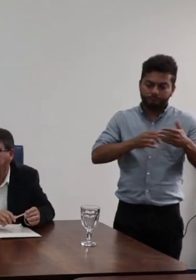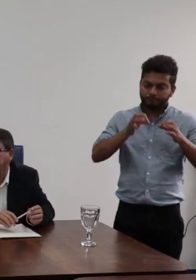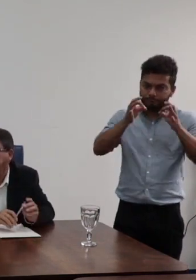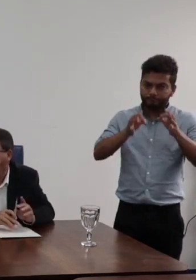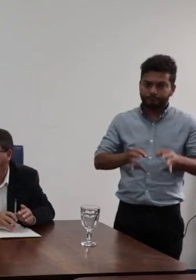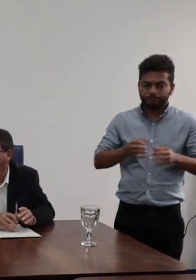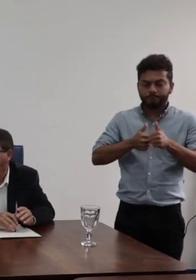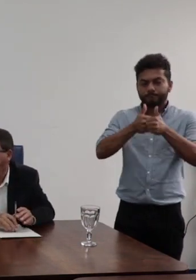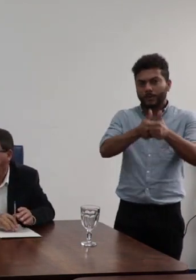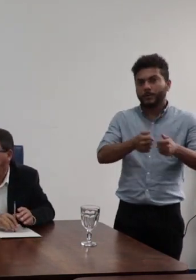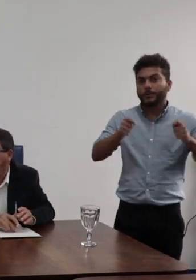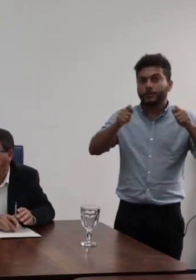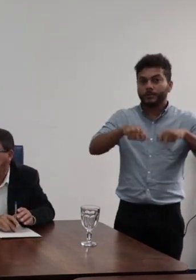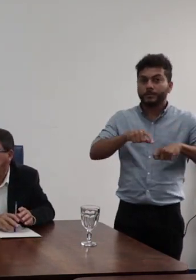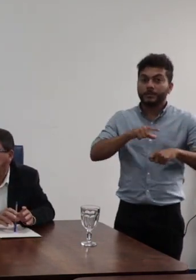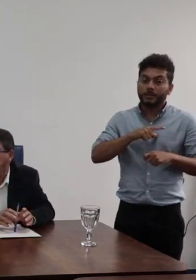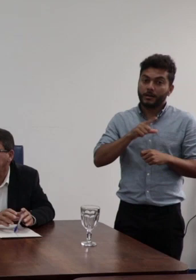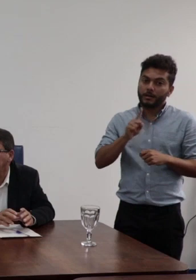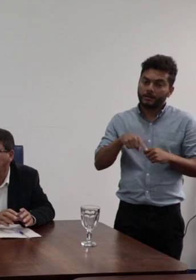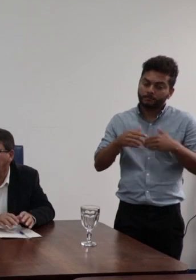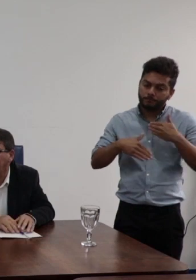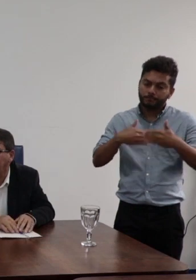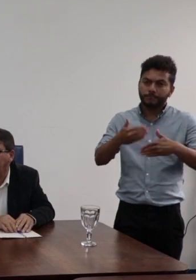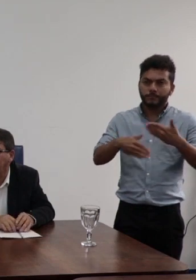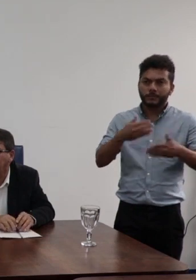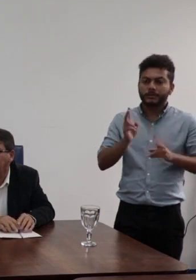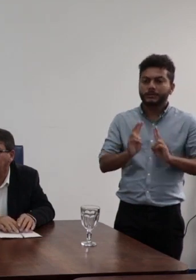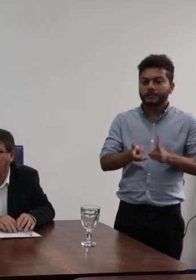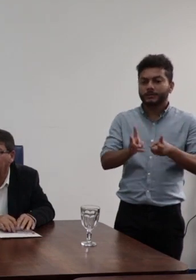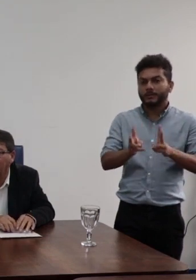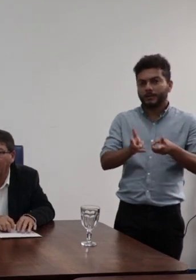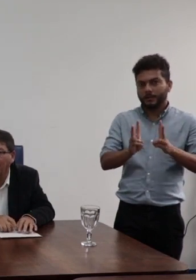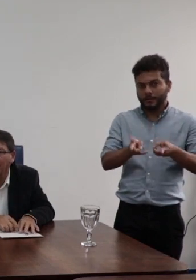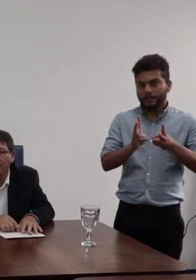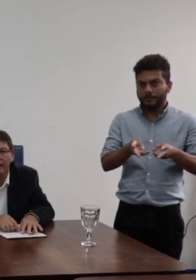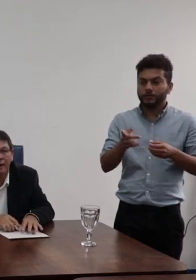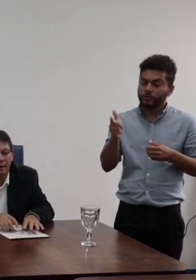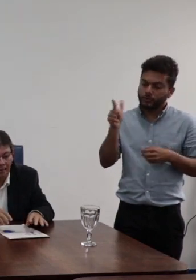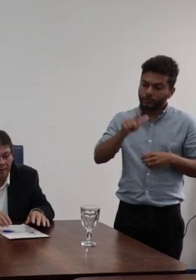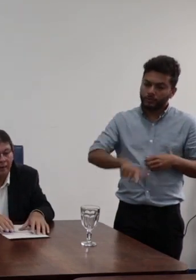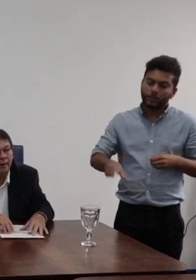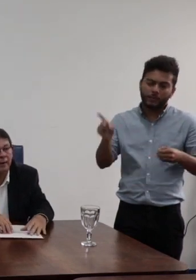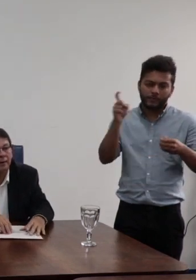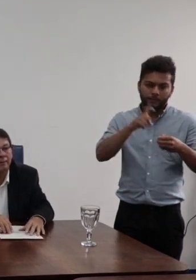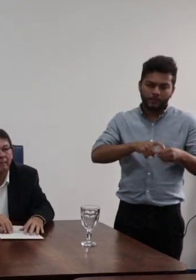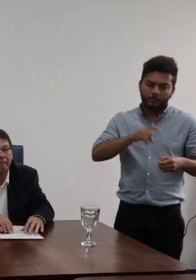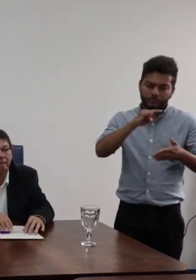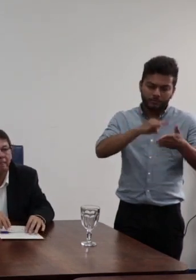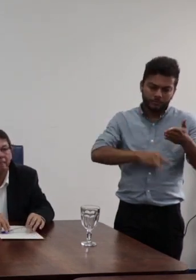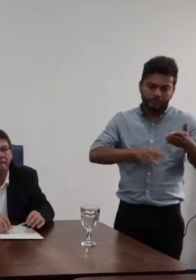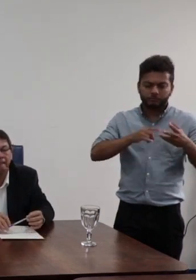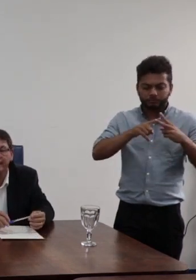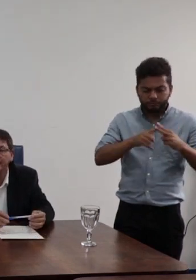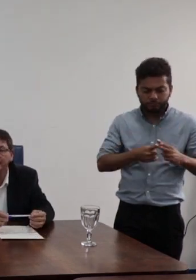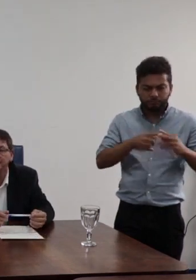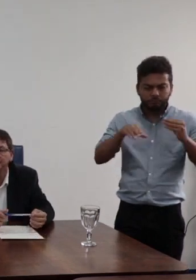e que possamos ao longo desse processo continuar revisitando e revisando esse